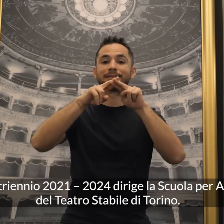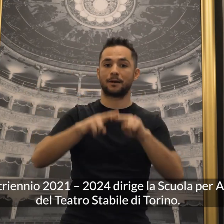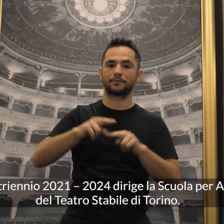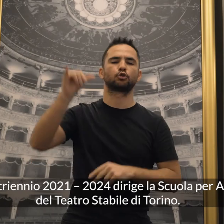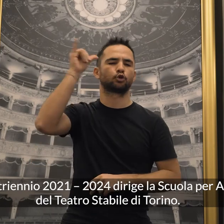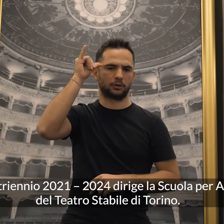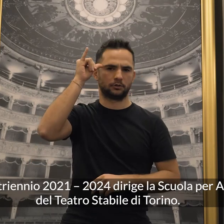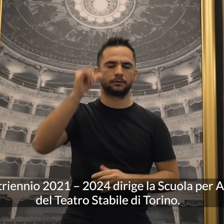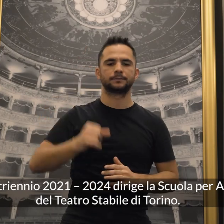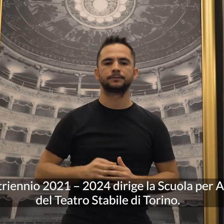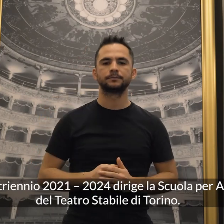del Teatro Stabile di Torino.